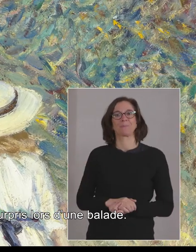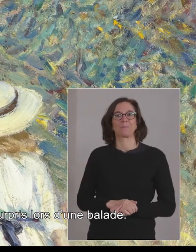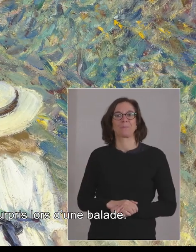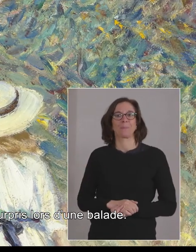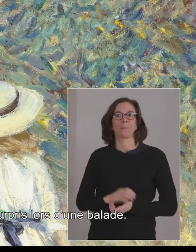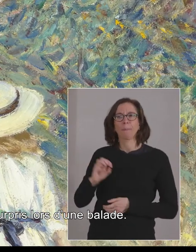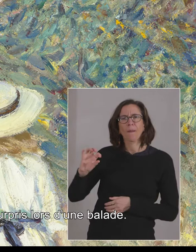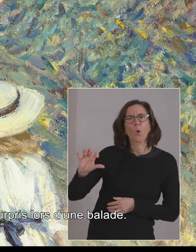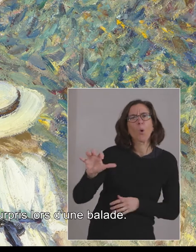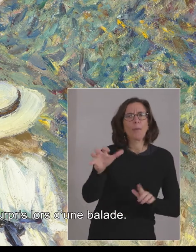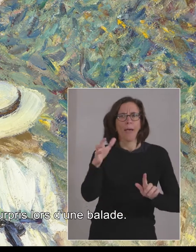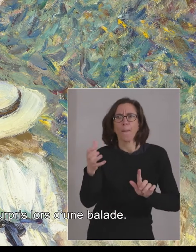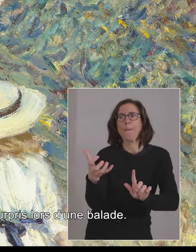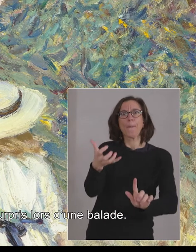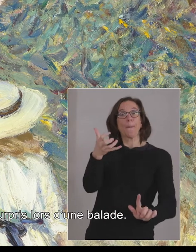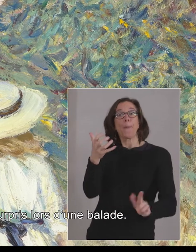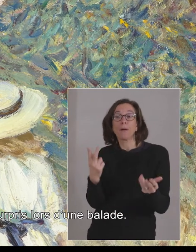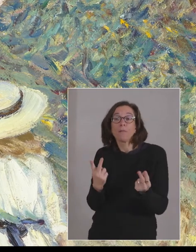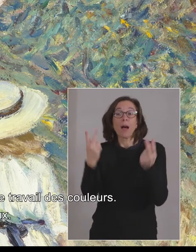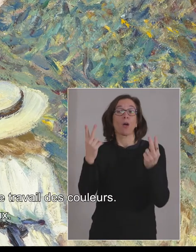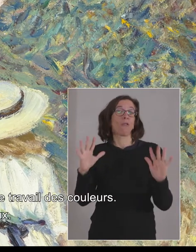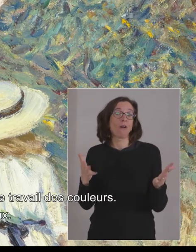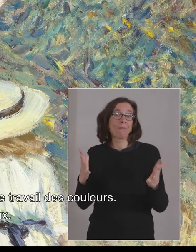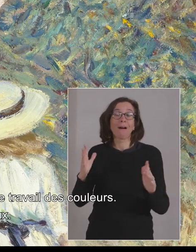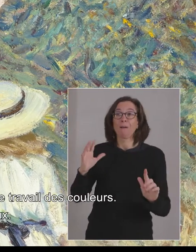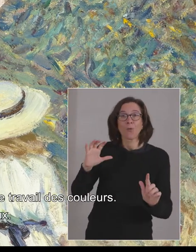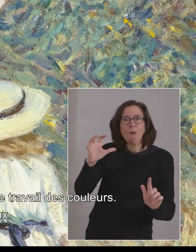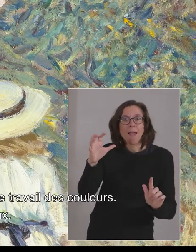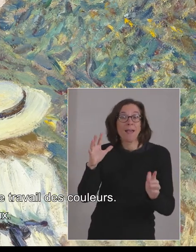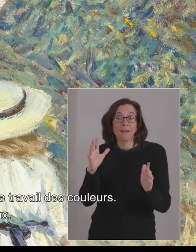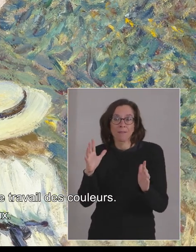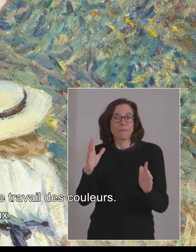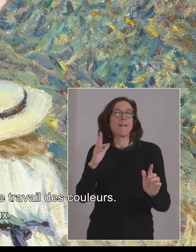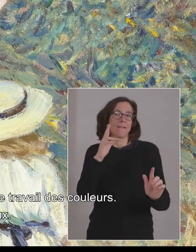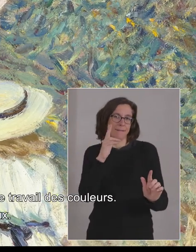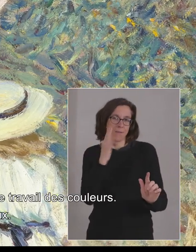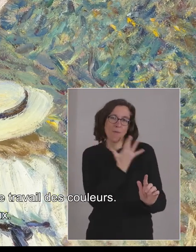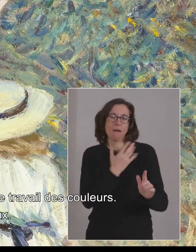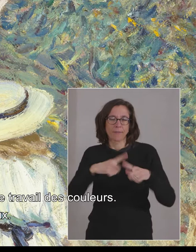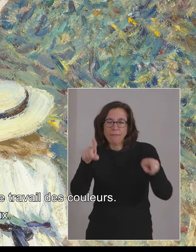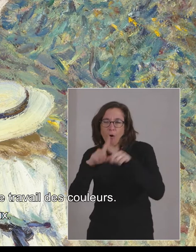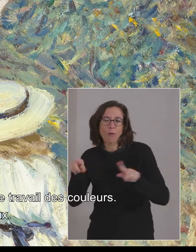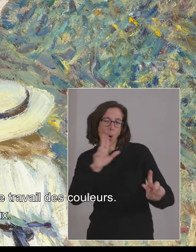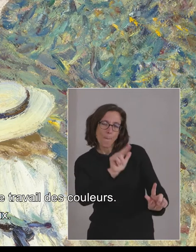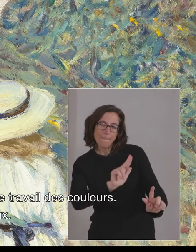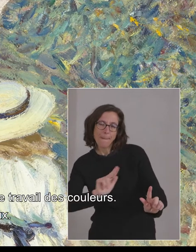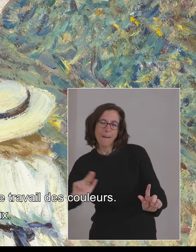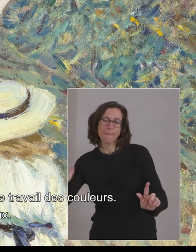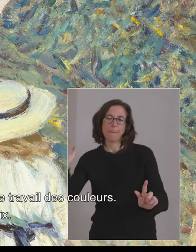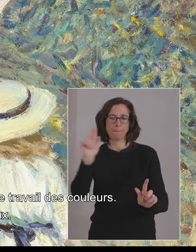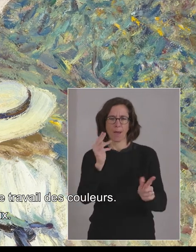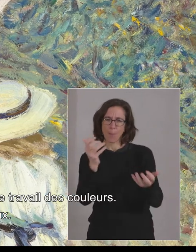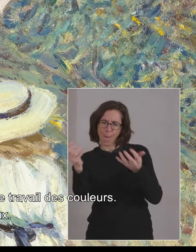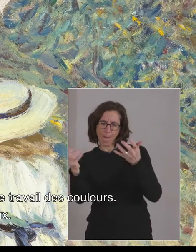La lumière du soleil est mise en valeur par le travail des couleurs. Le tableau est très lumineux. On peut